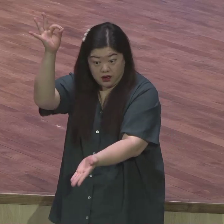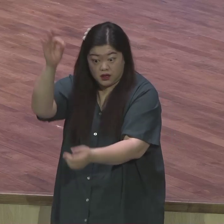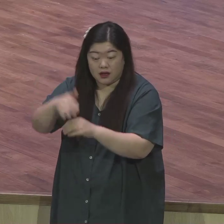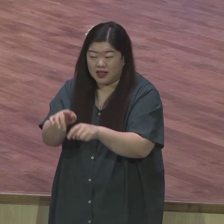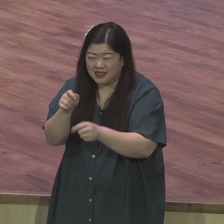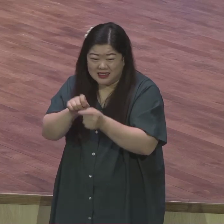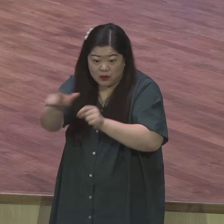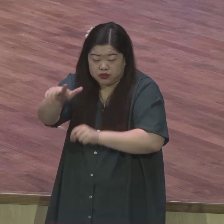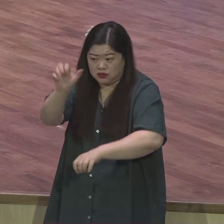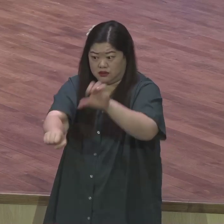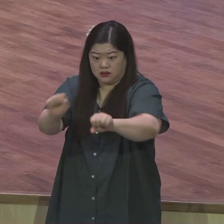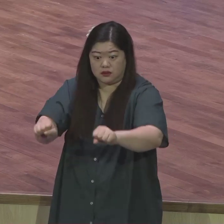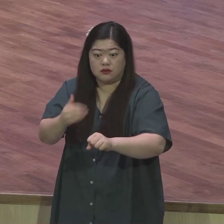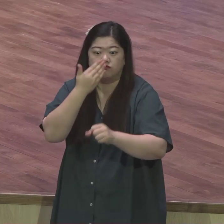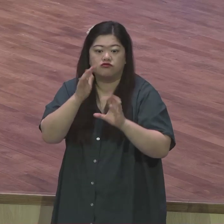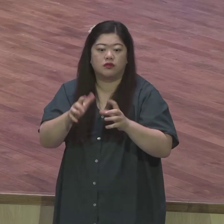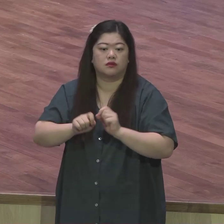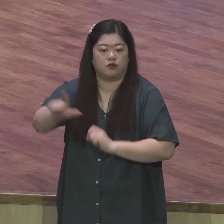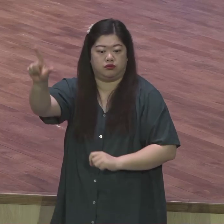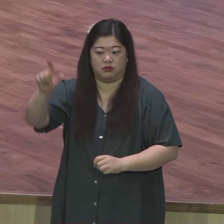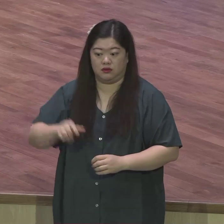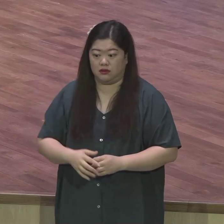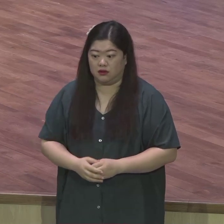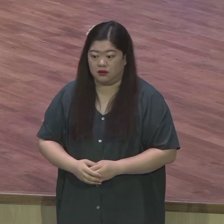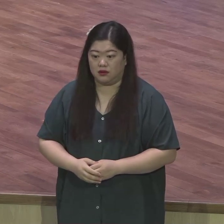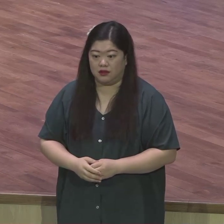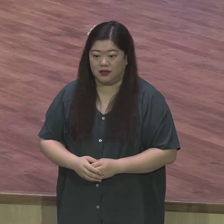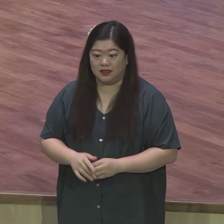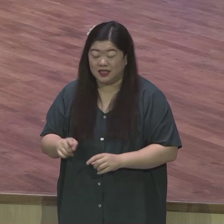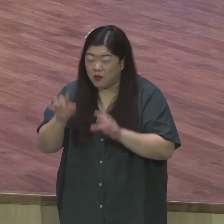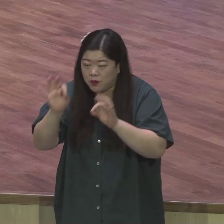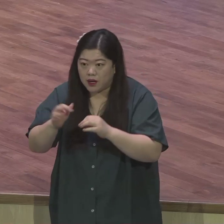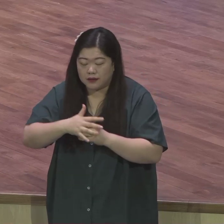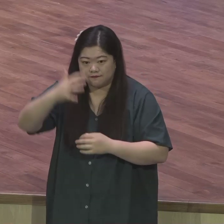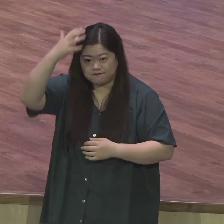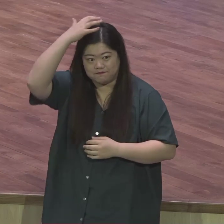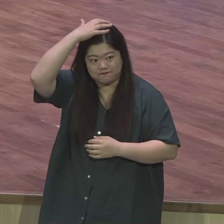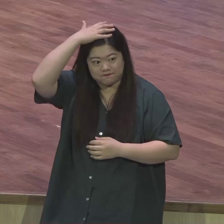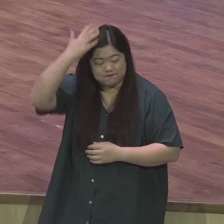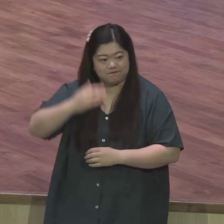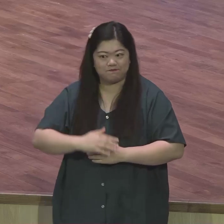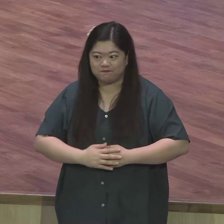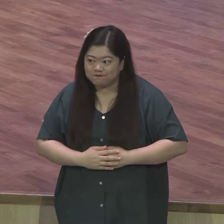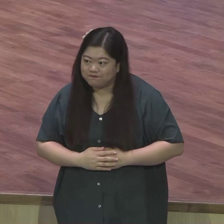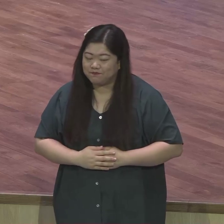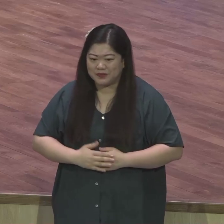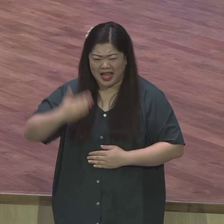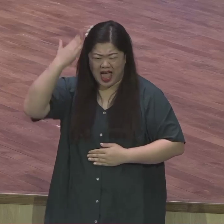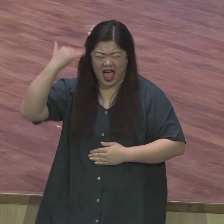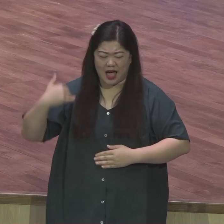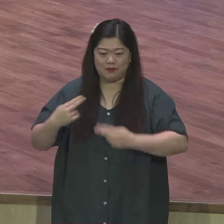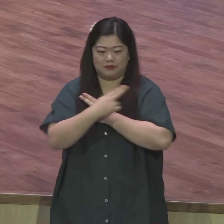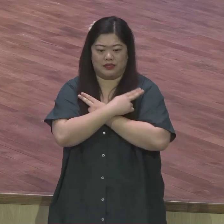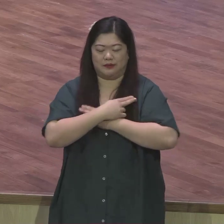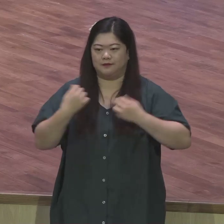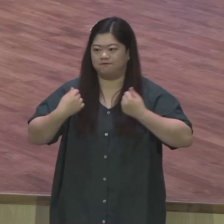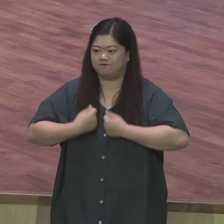보석판은 그 싹 다 주인이 다 유대인들이 전 세계에 다 흩어졌는데 바울이